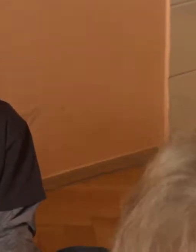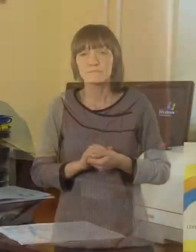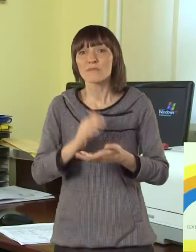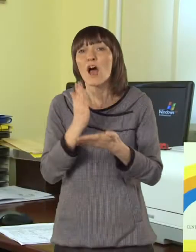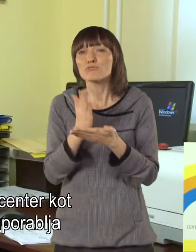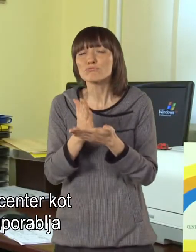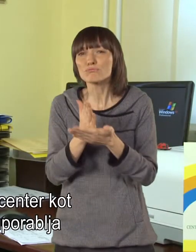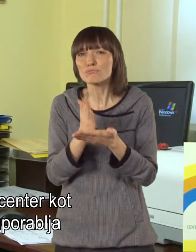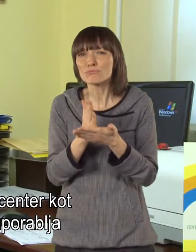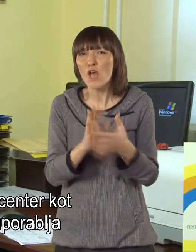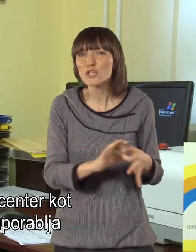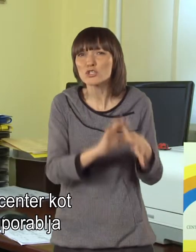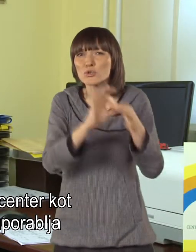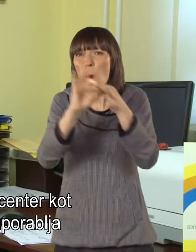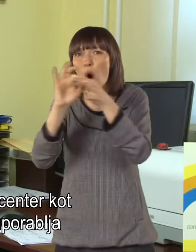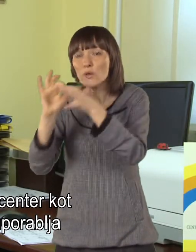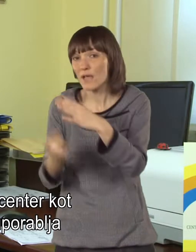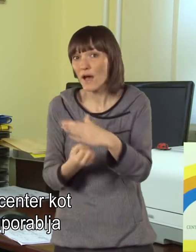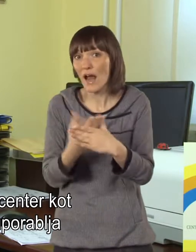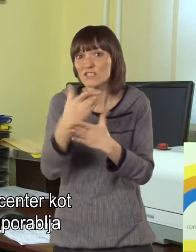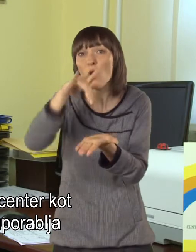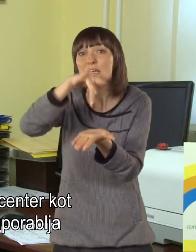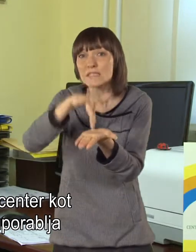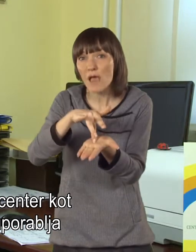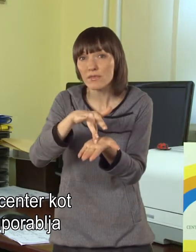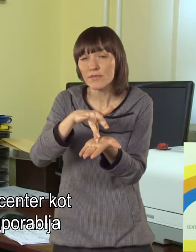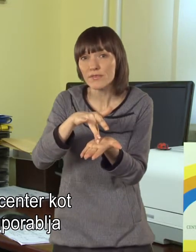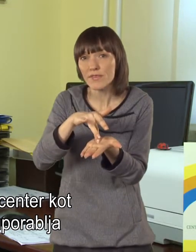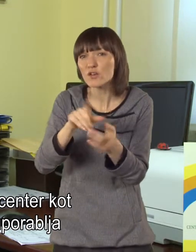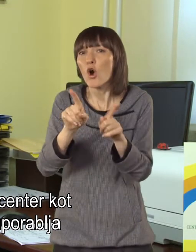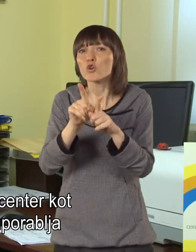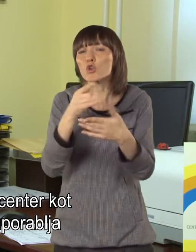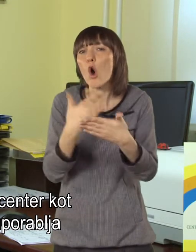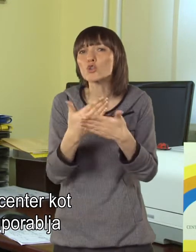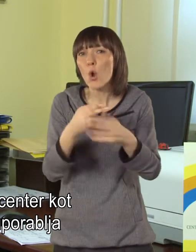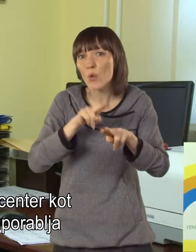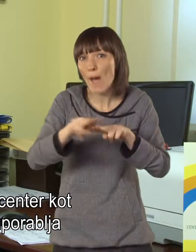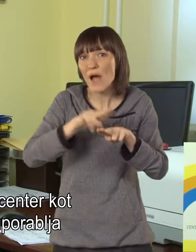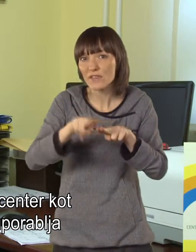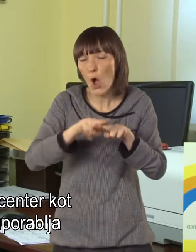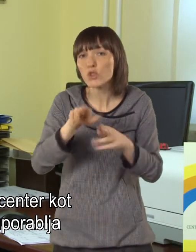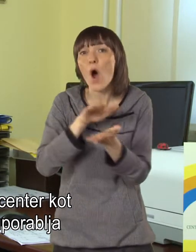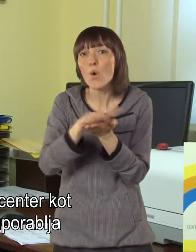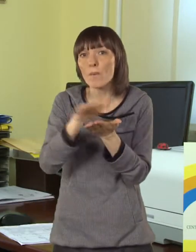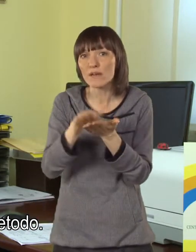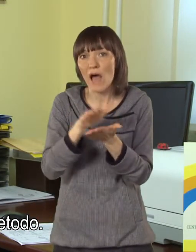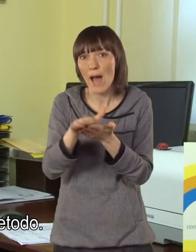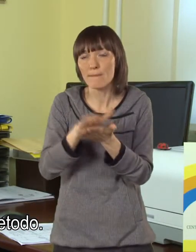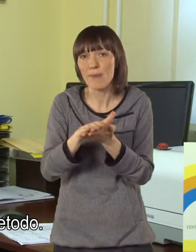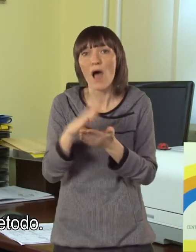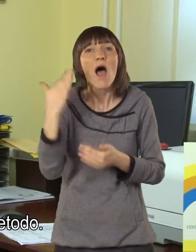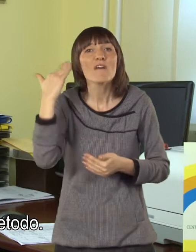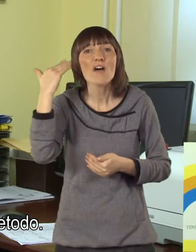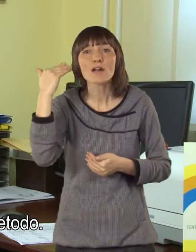Že veš čas razvoja, centr nekako kot osnovno metodo uporablja